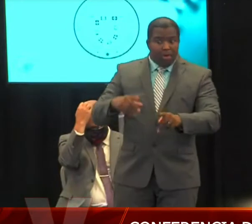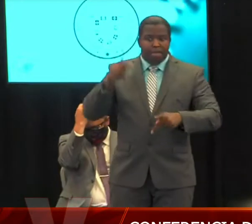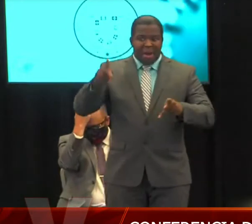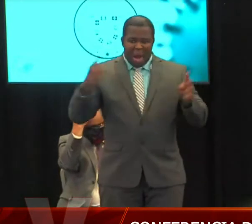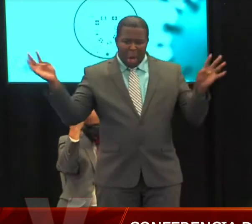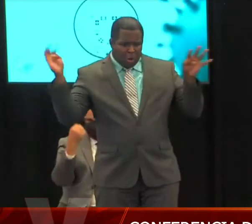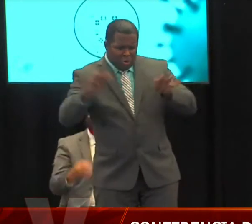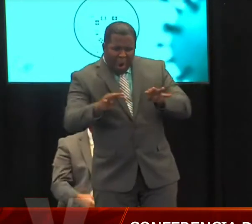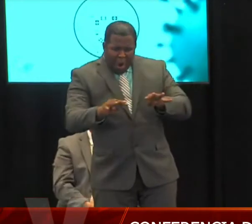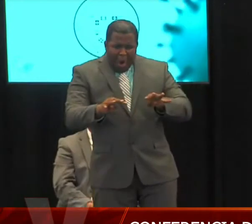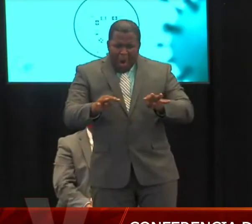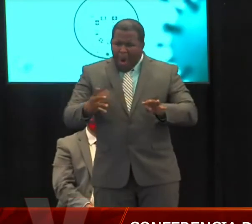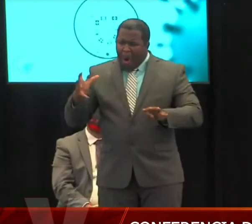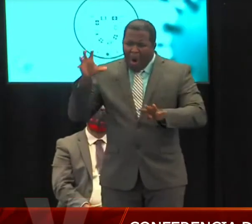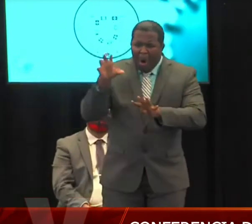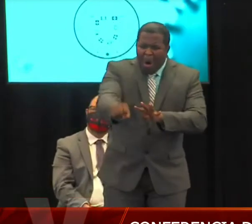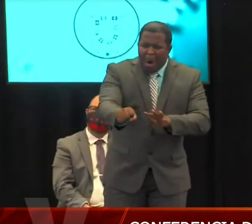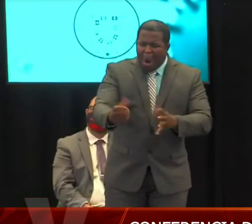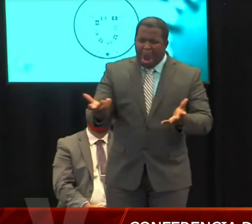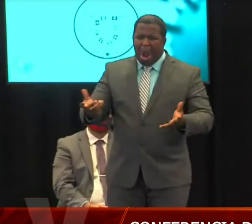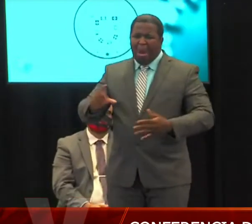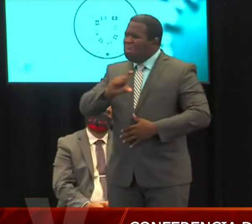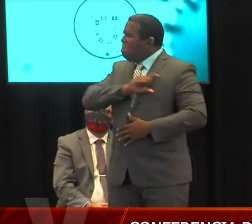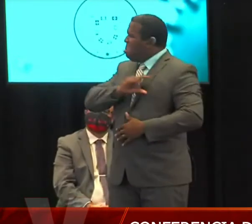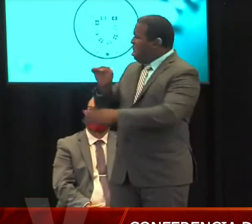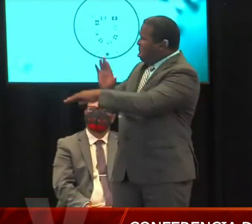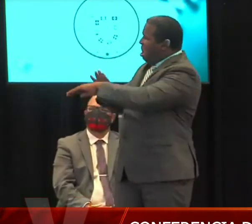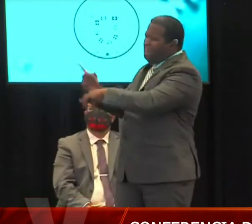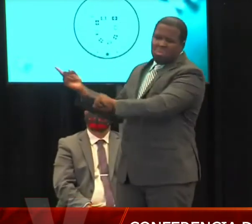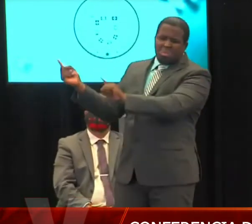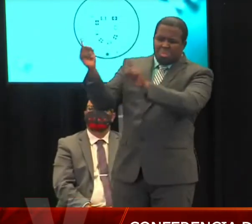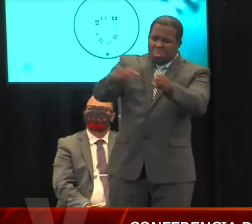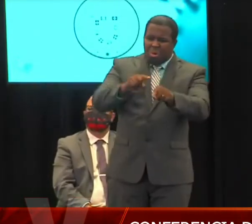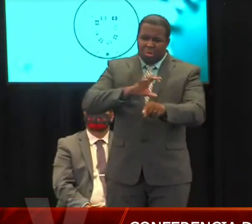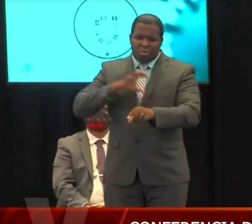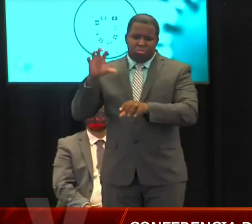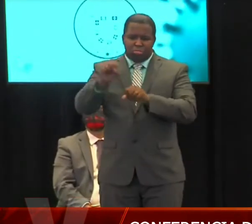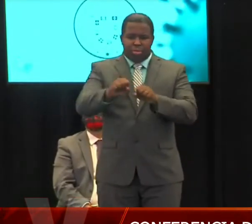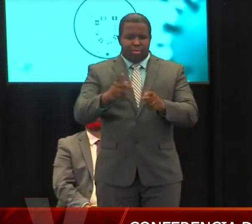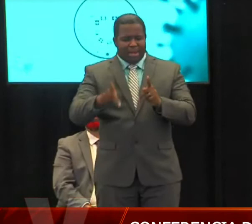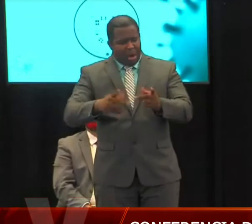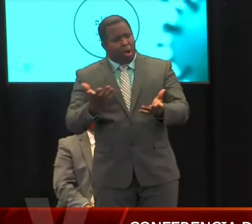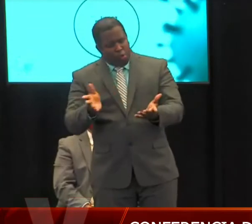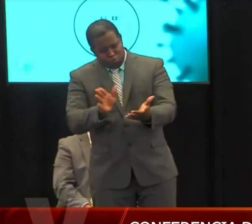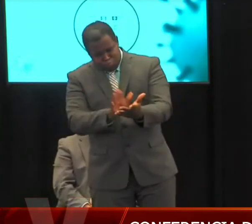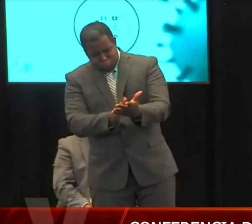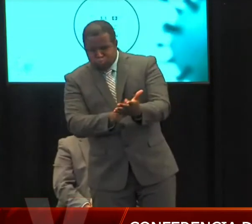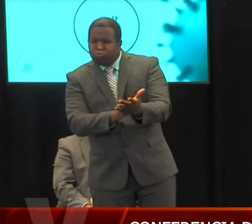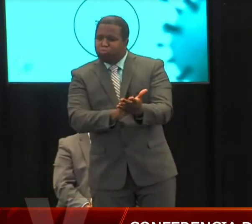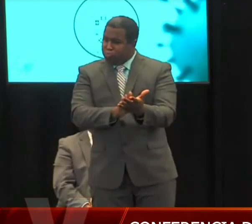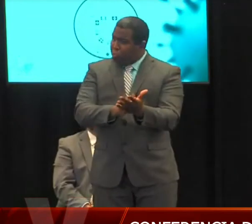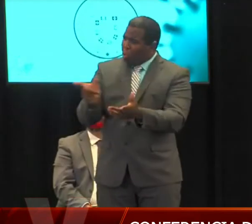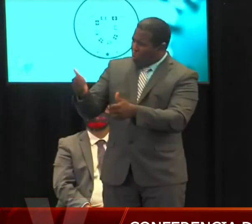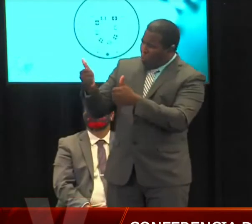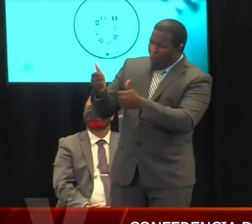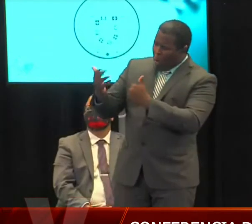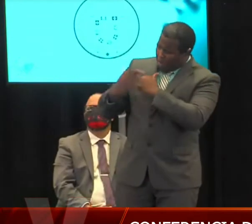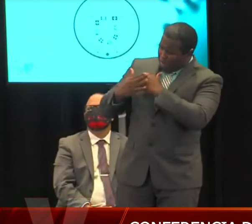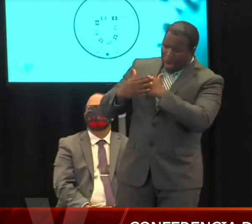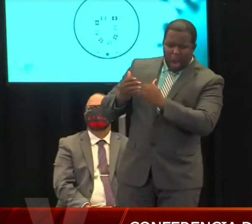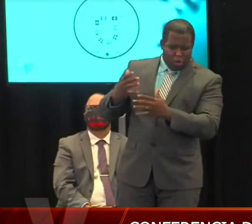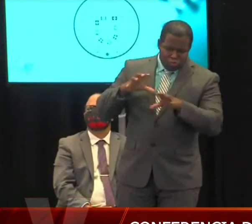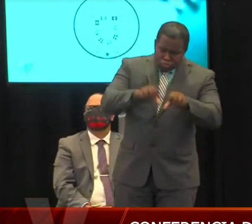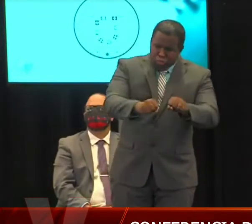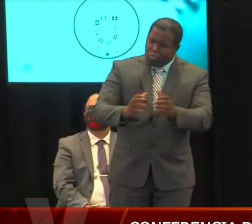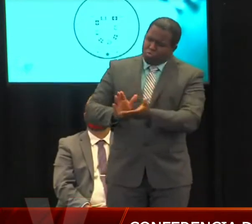¿Por qué no se hizo en las campañas primaristas y se intervino en actividades políticas que